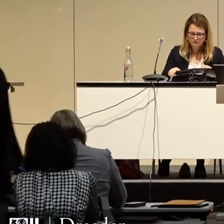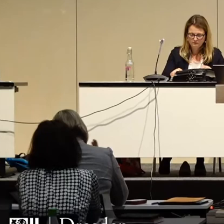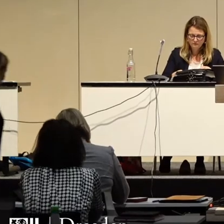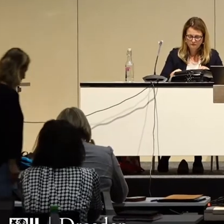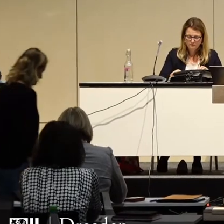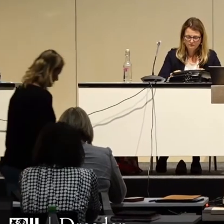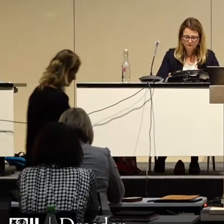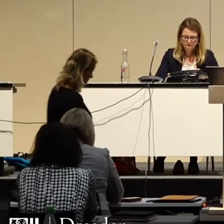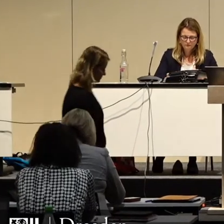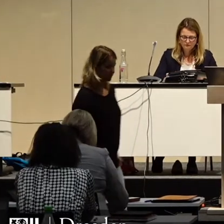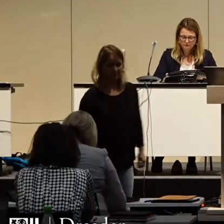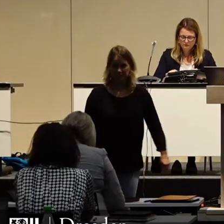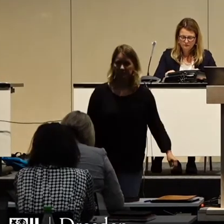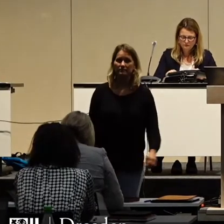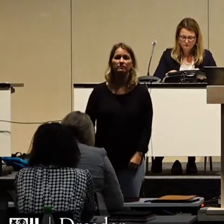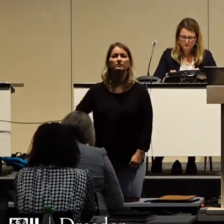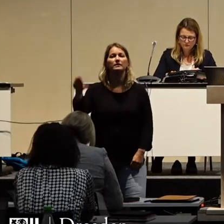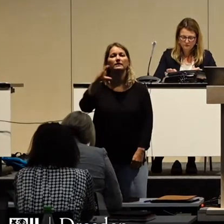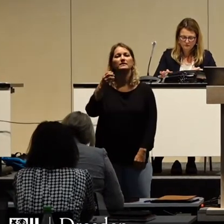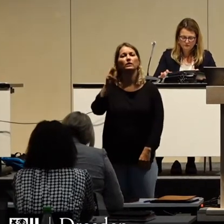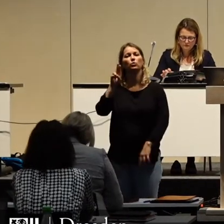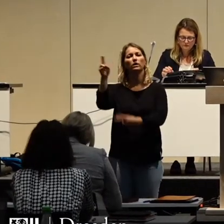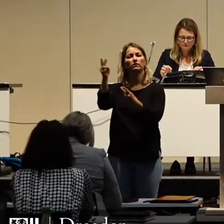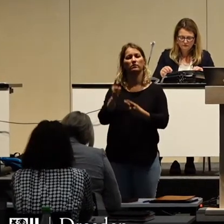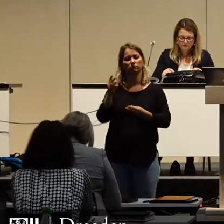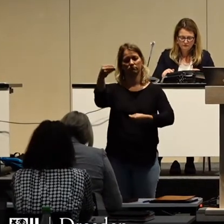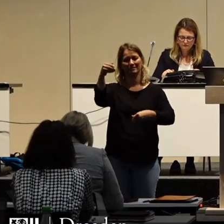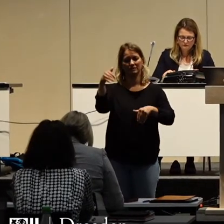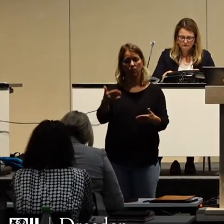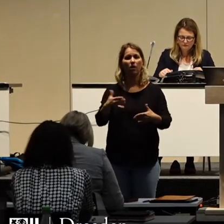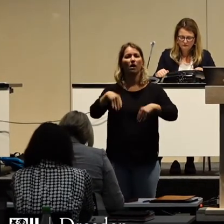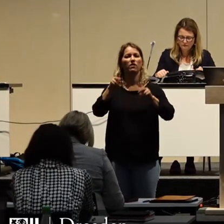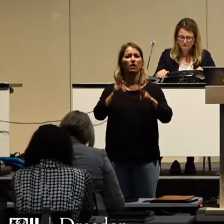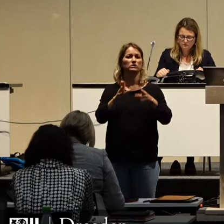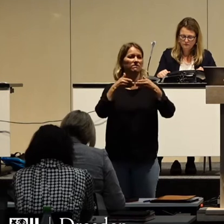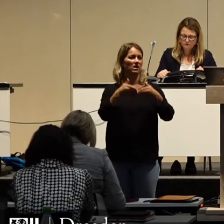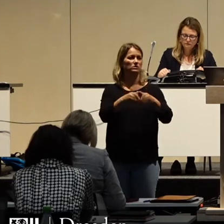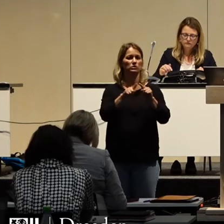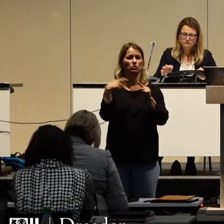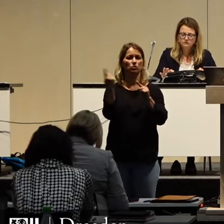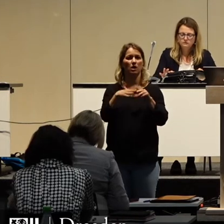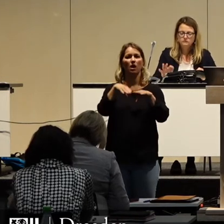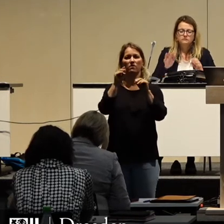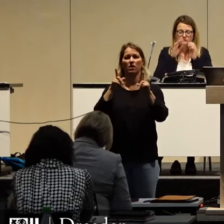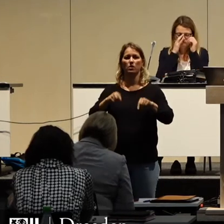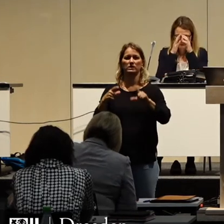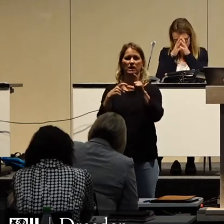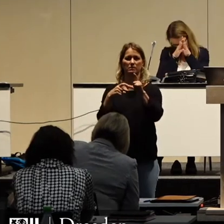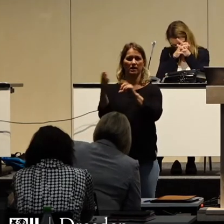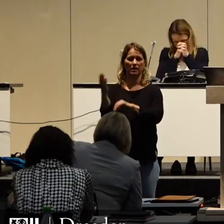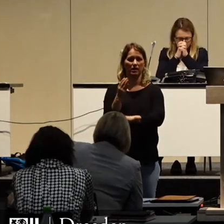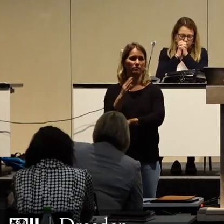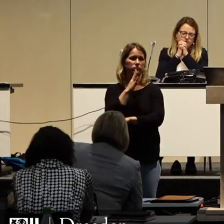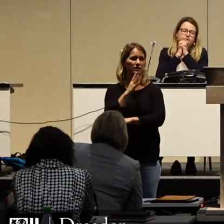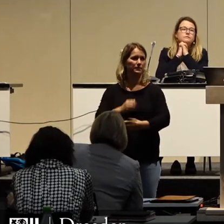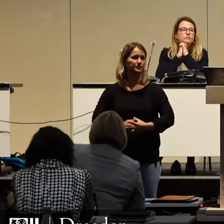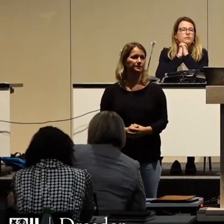Soweit der Einreicher. Jetzt kommen wir in die Fraktionsrunde. Wie ich eingangs gesagt habe, es beginnt die SPD-Fraktion. Frau